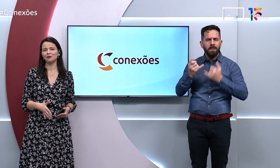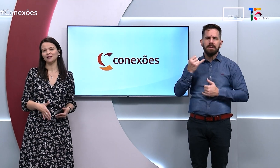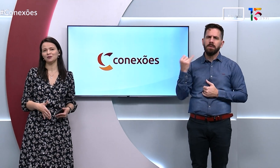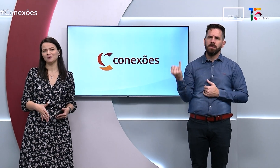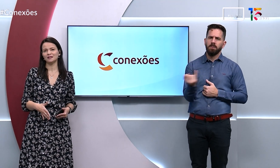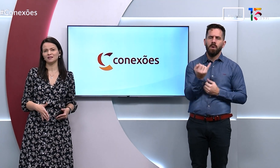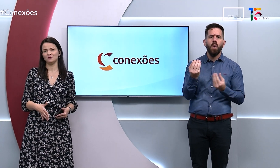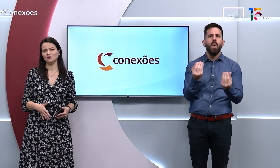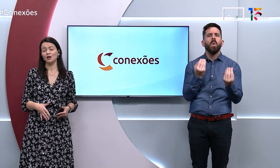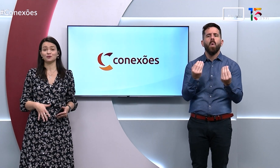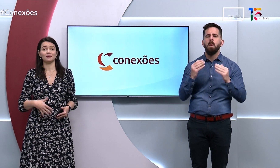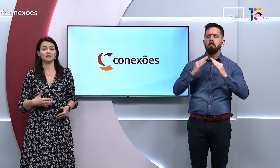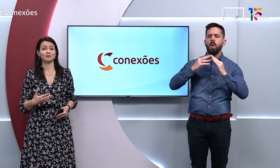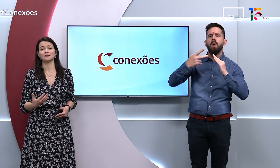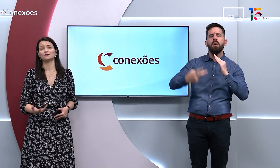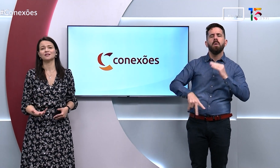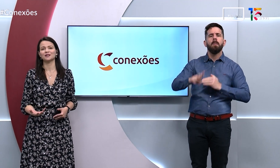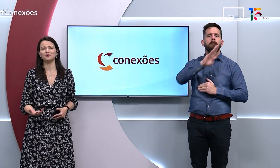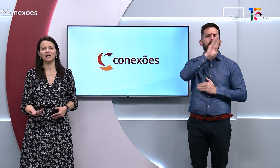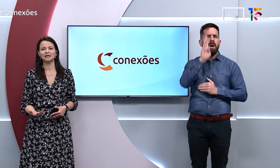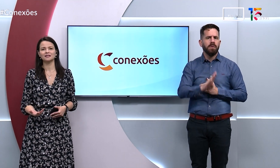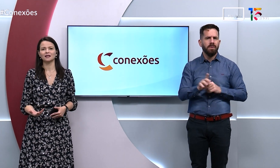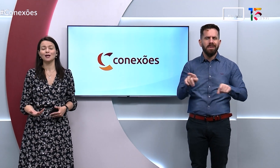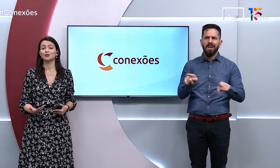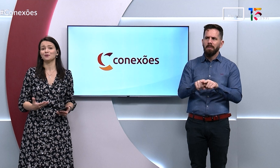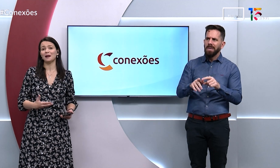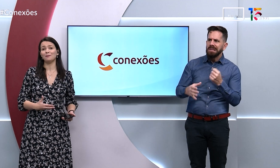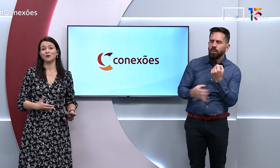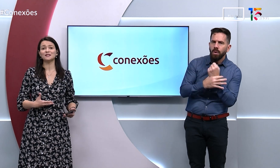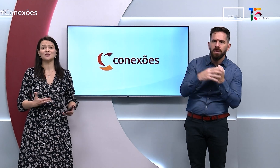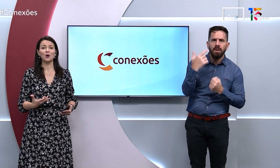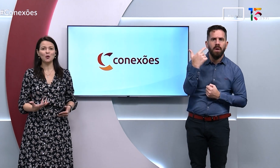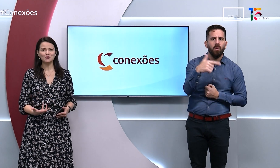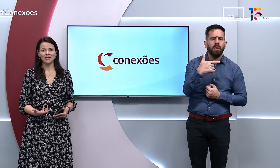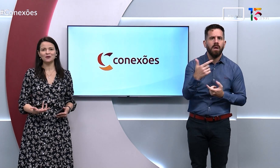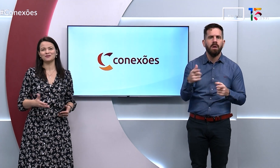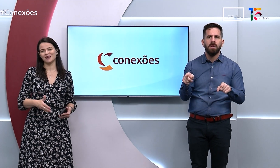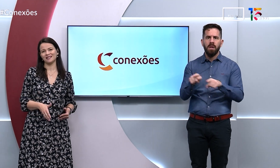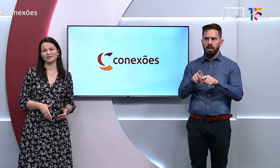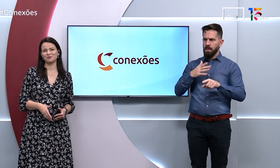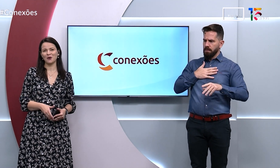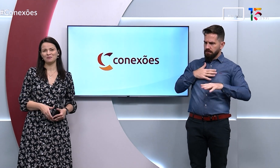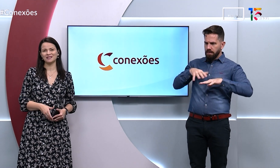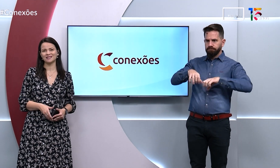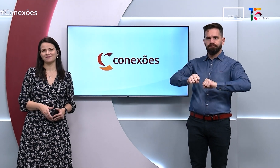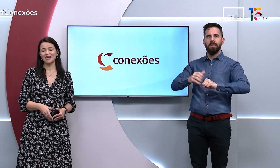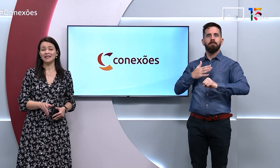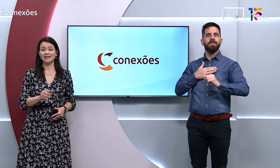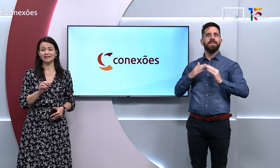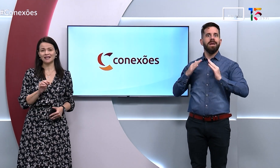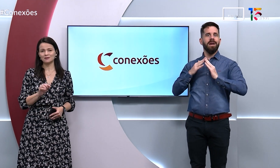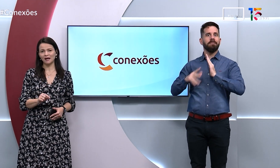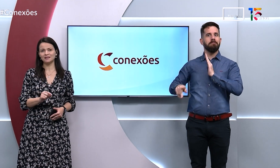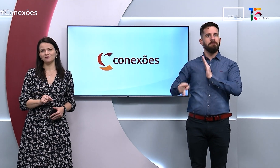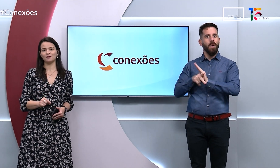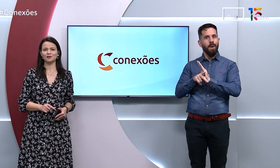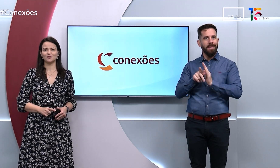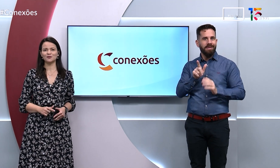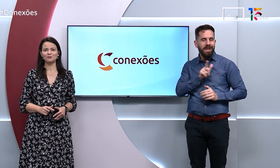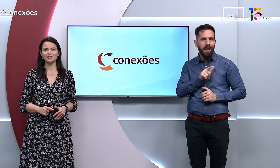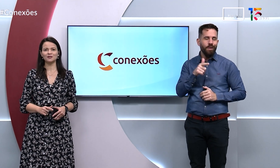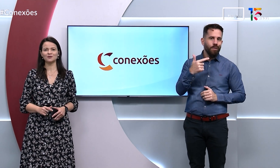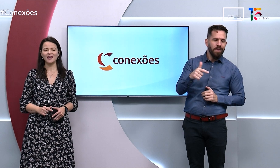moram aqui no Brasil, sobre a situação de insegurança, sobre a posse ou não de casas próprias. E quem traz mais